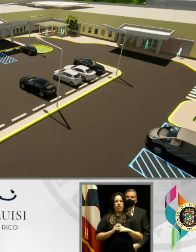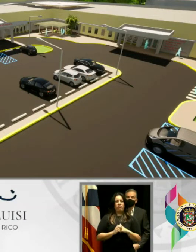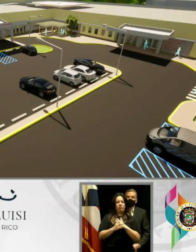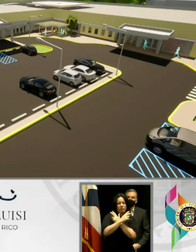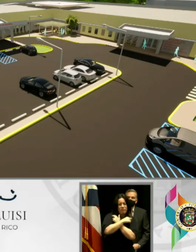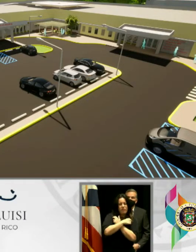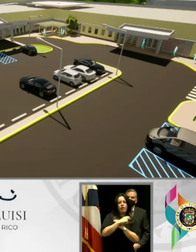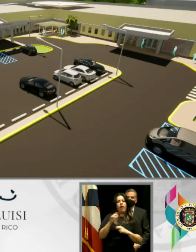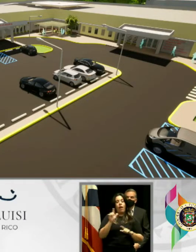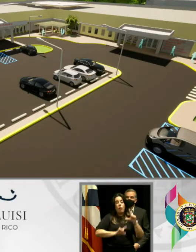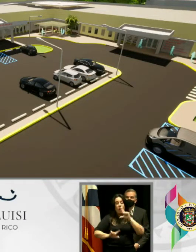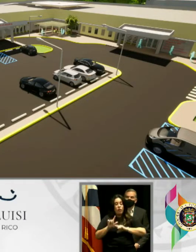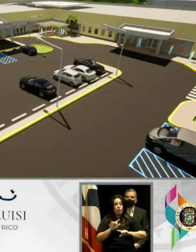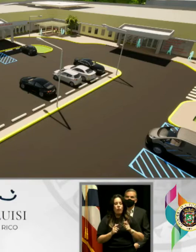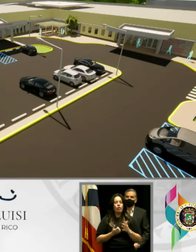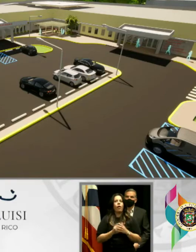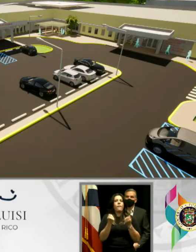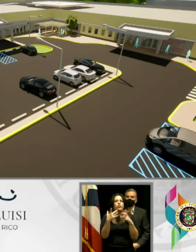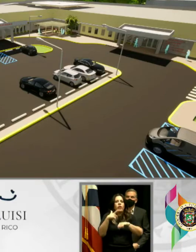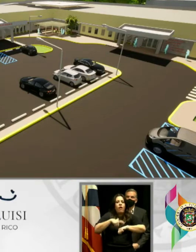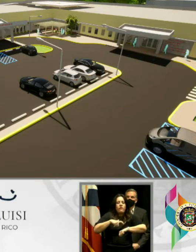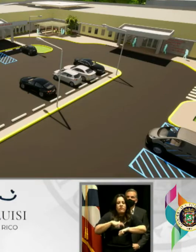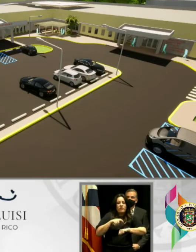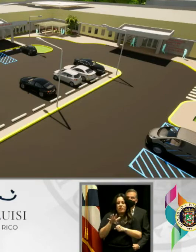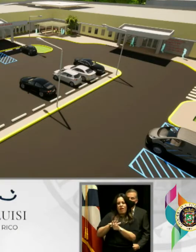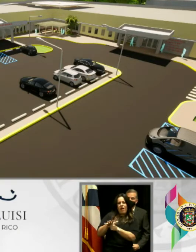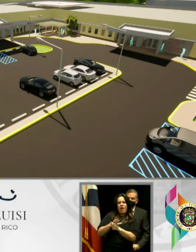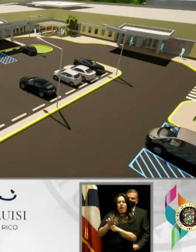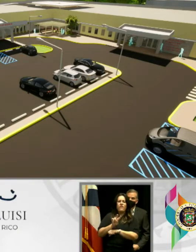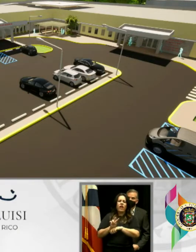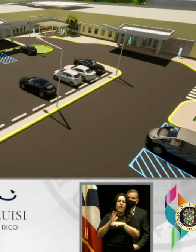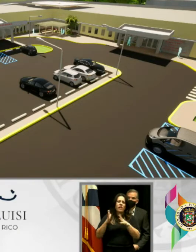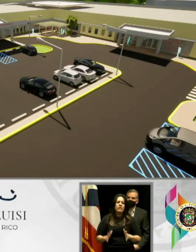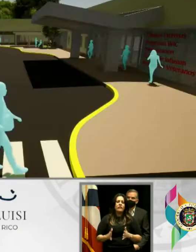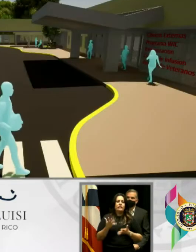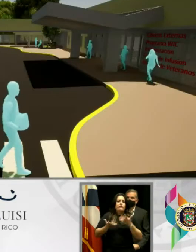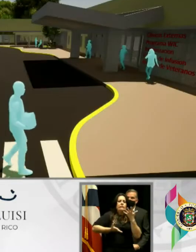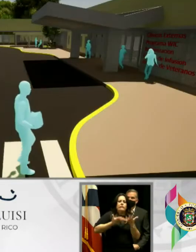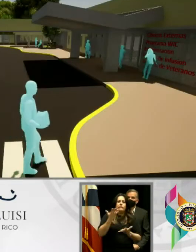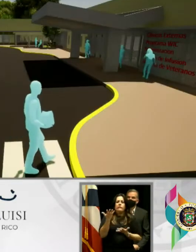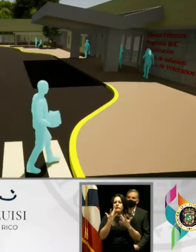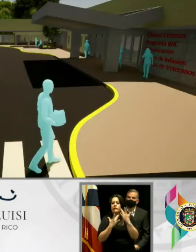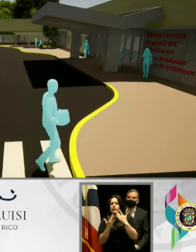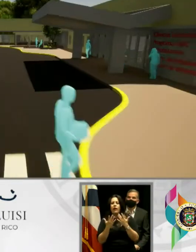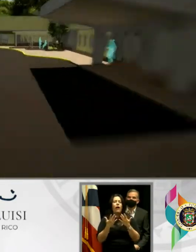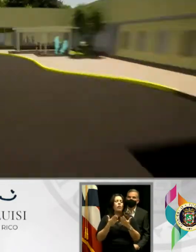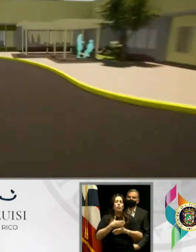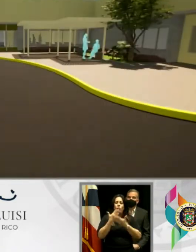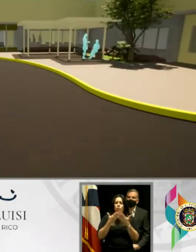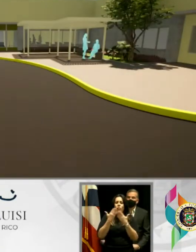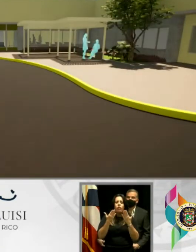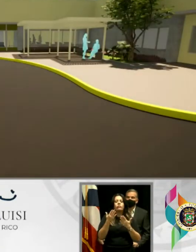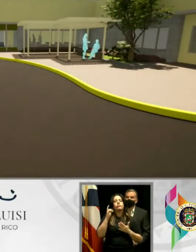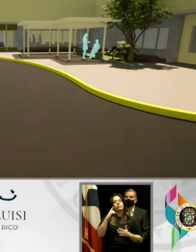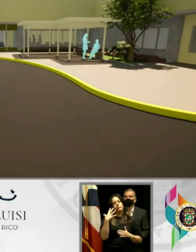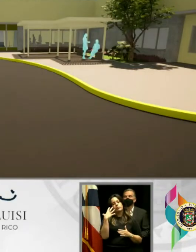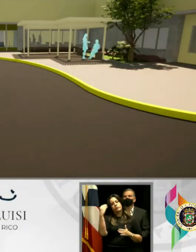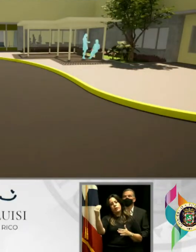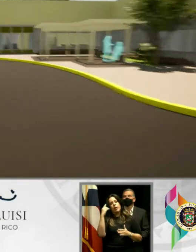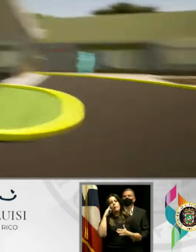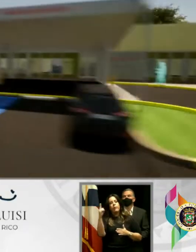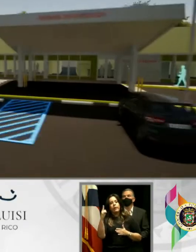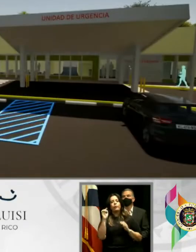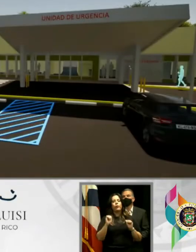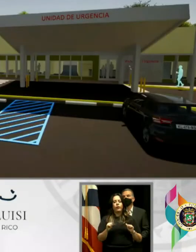laboratorio, que muchas veces son las áreas que los viequeses tienen que salir para tener sus referidos básicos, para entonces